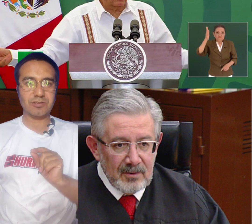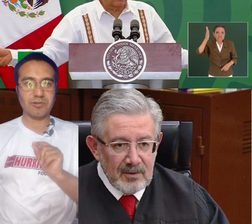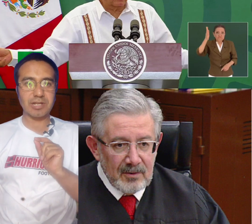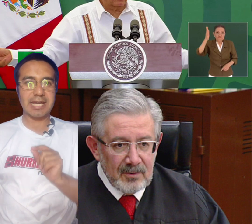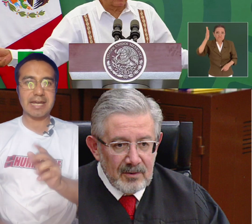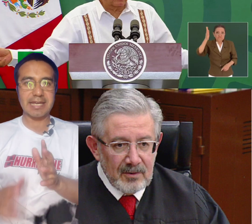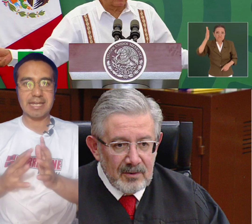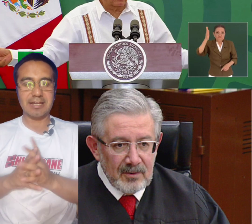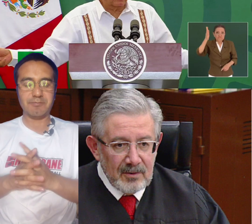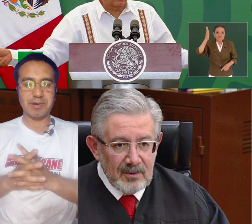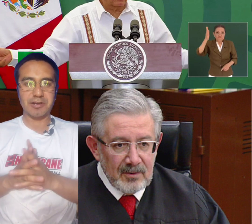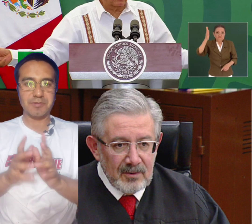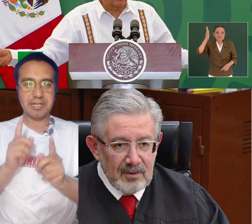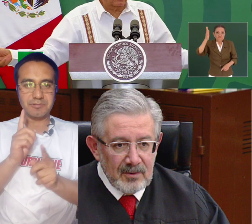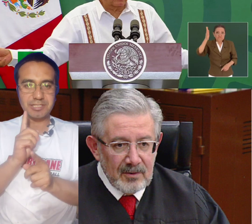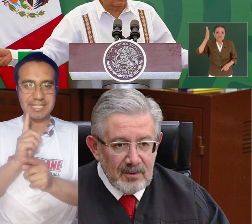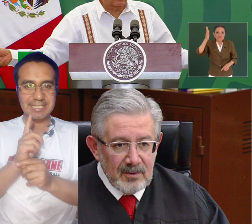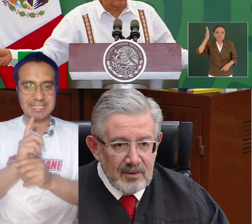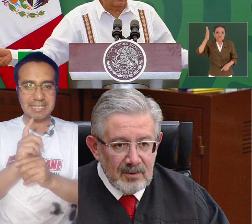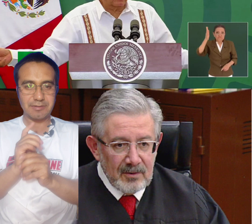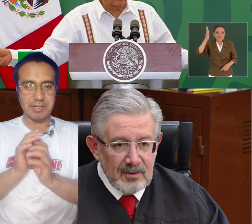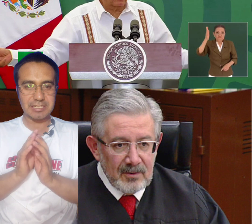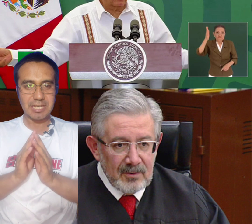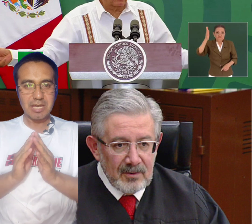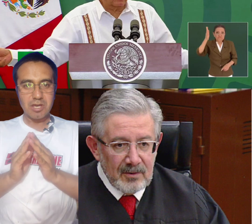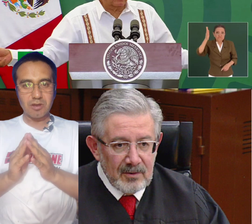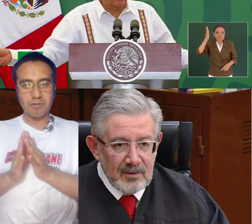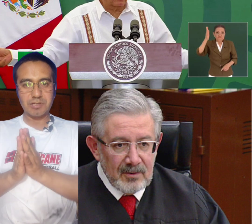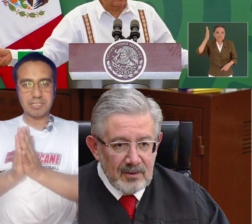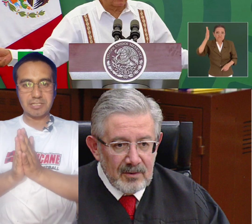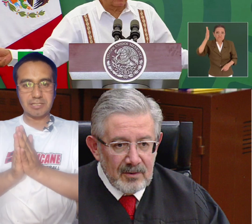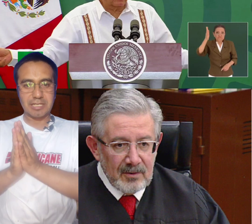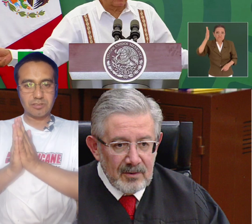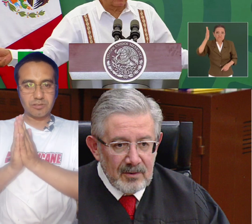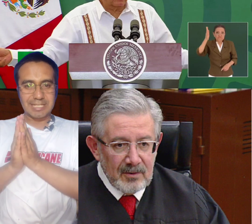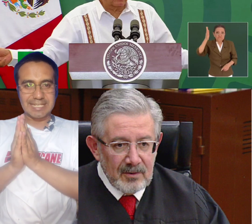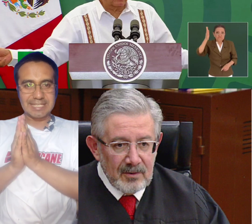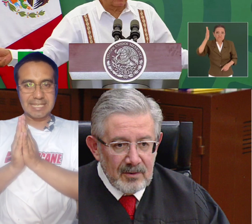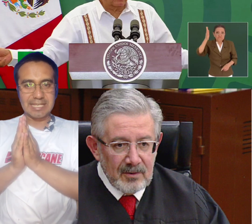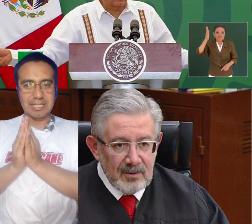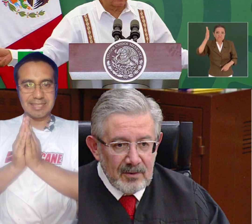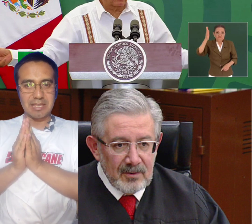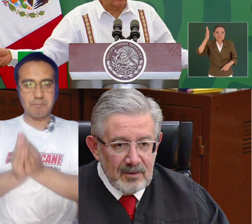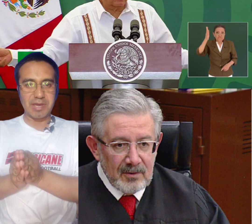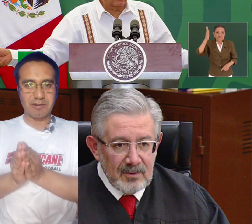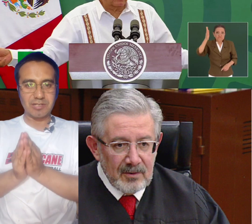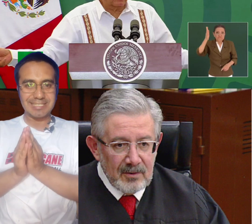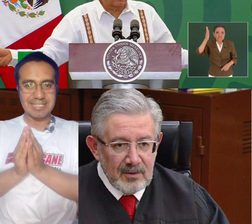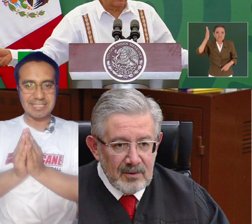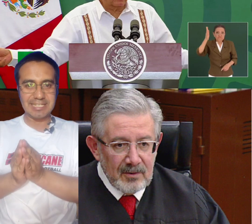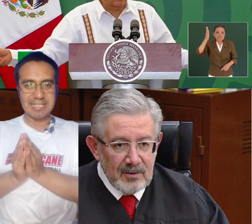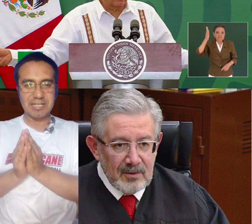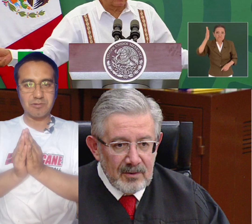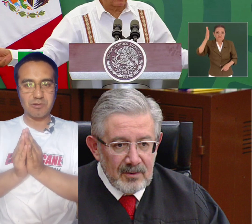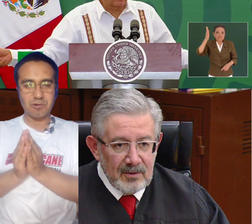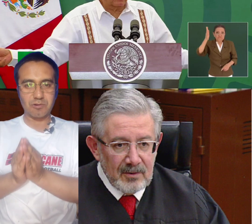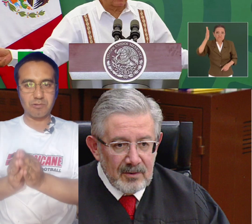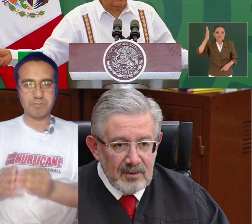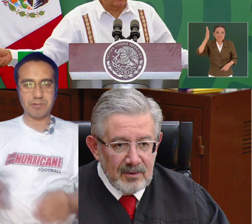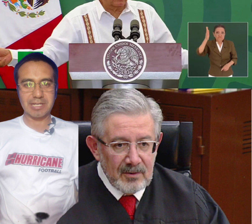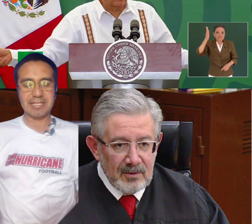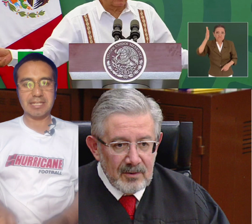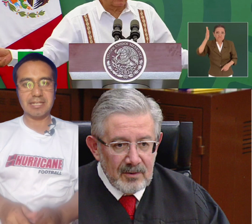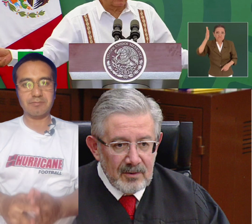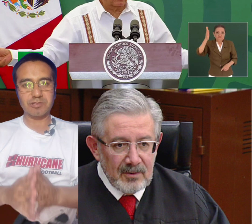le otorga el amparo vean ustedes nada más como este tipejo, este cínico,